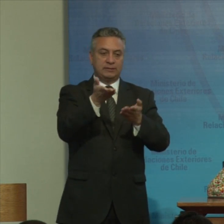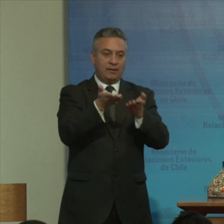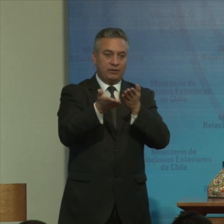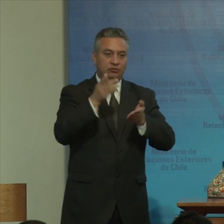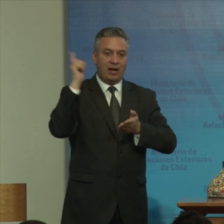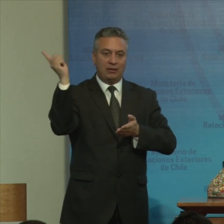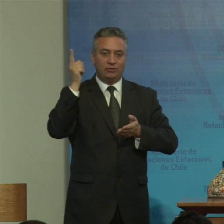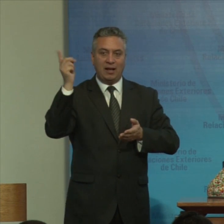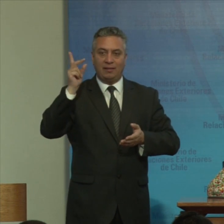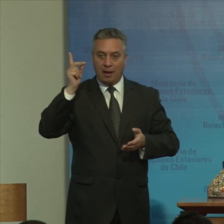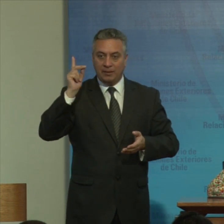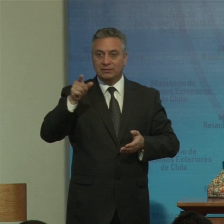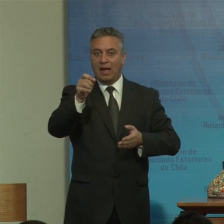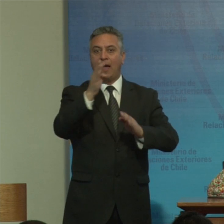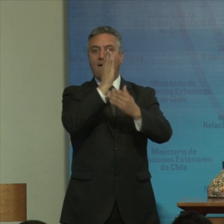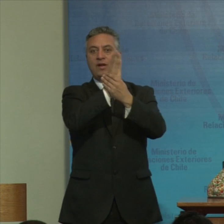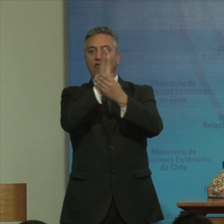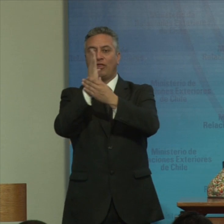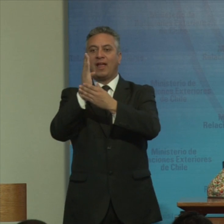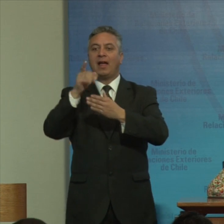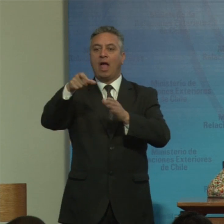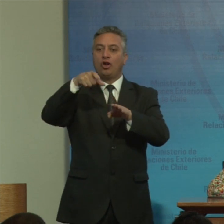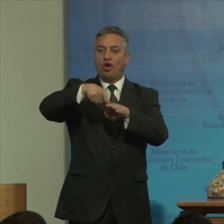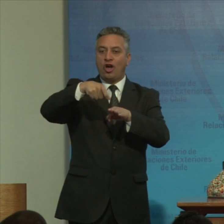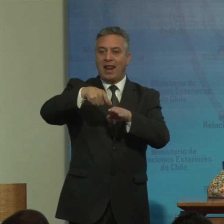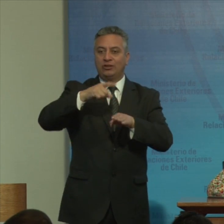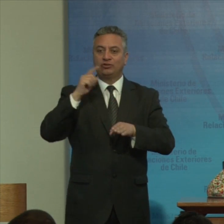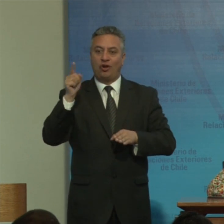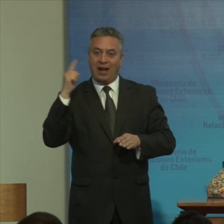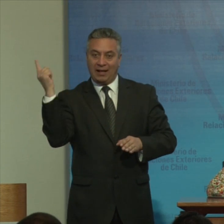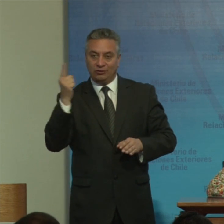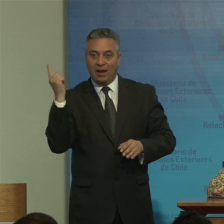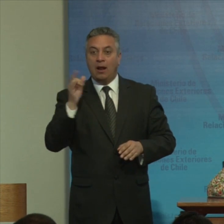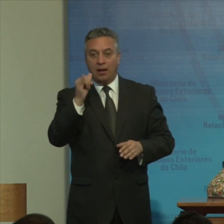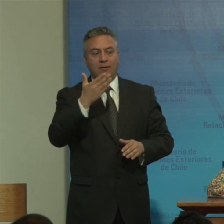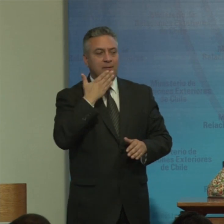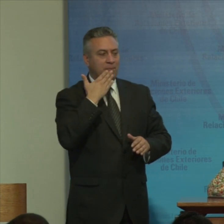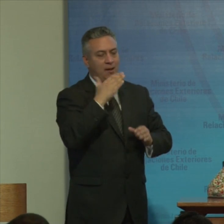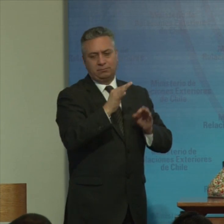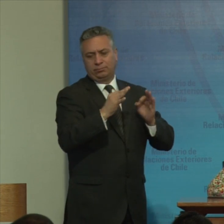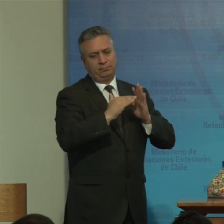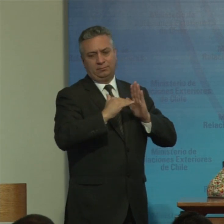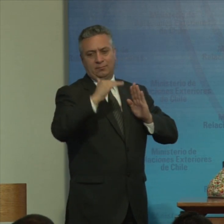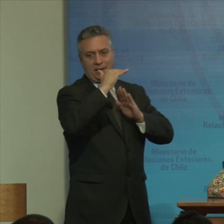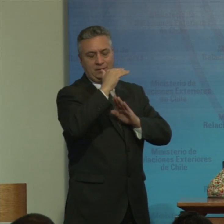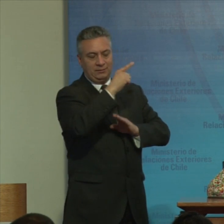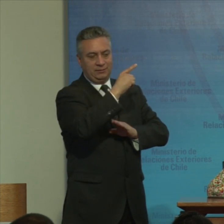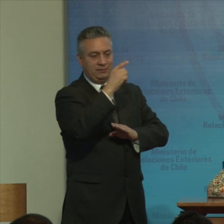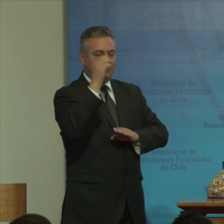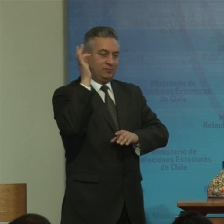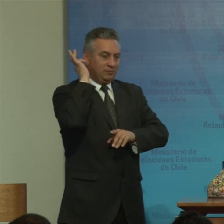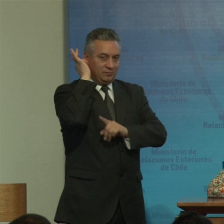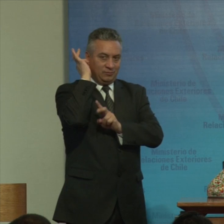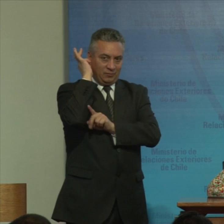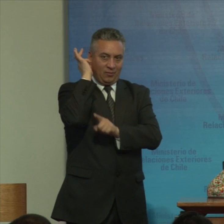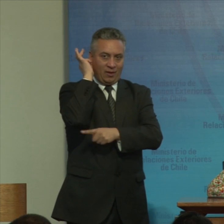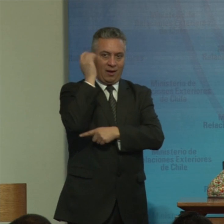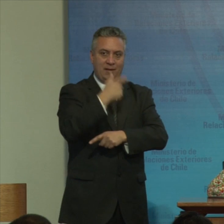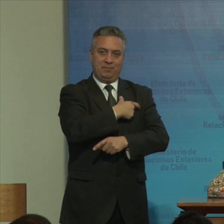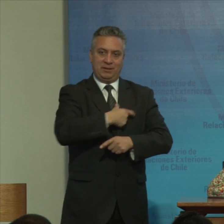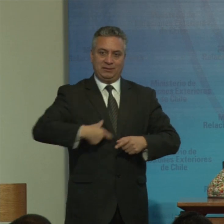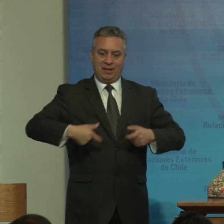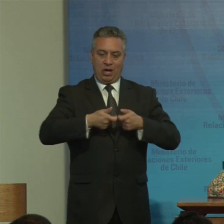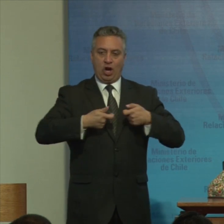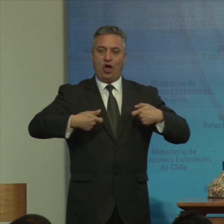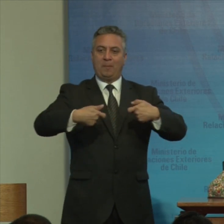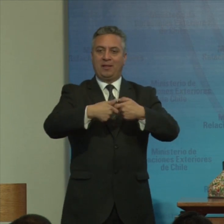la Biblioteca del Congreso Nacional y sobre todo la María Soledad Cisternas presidenta del Comité de la ONU sobre